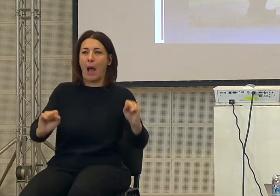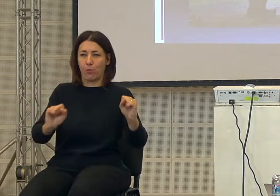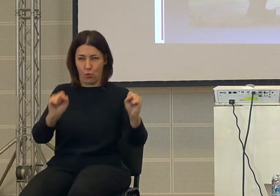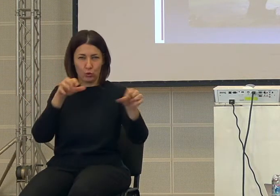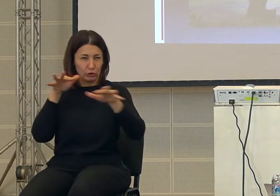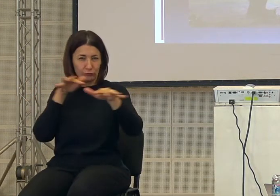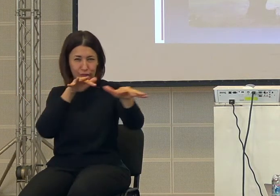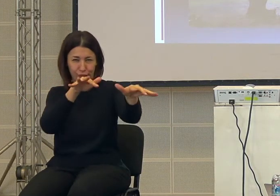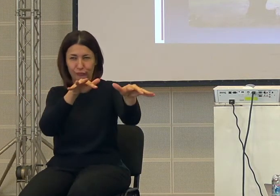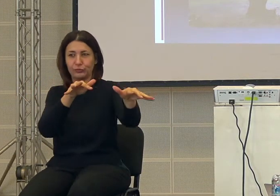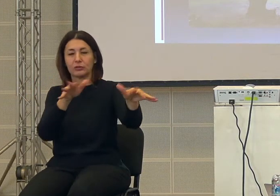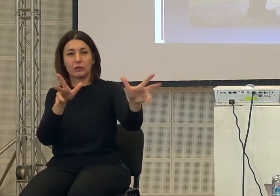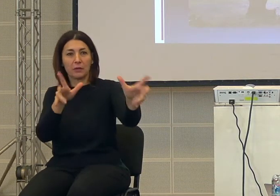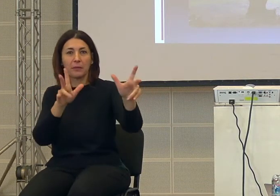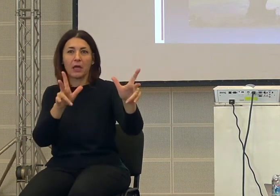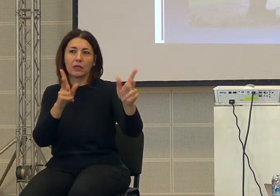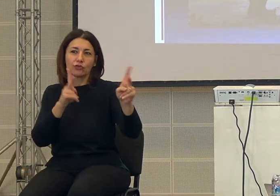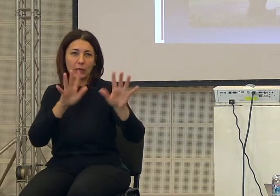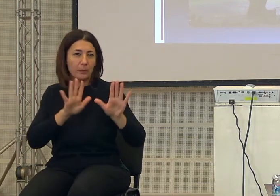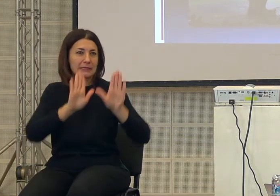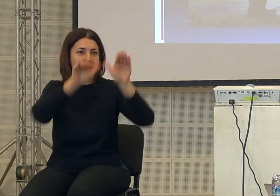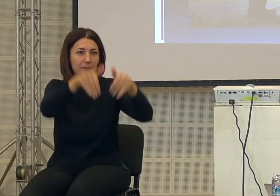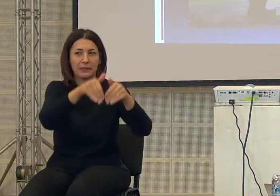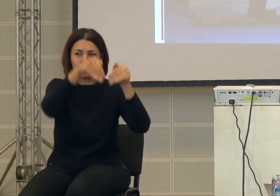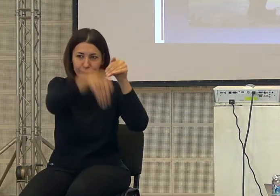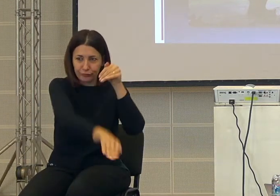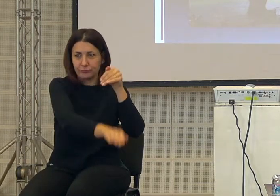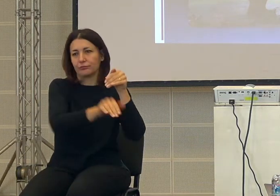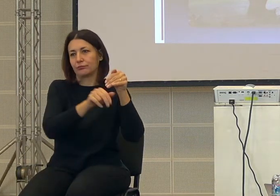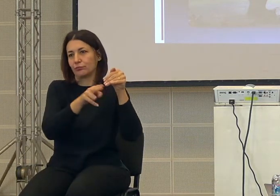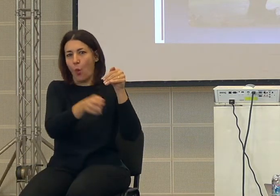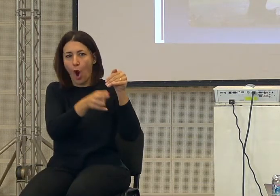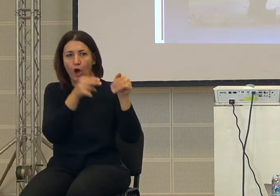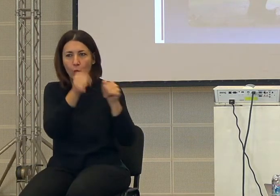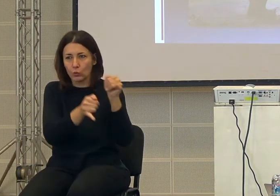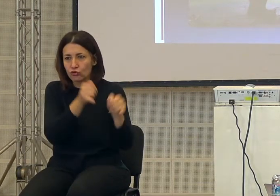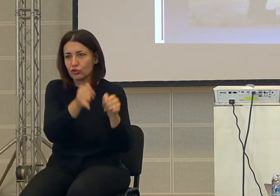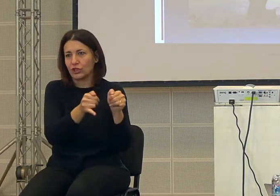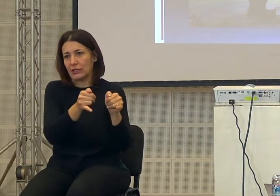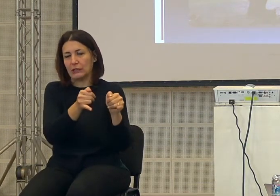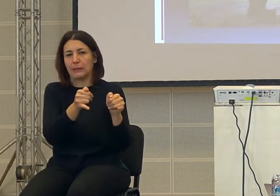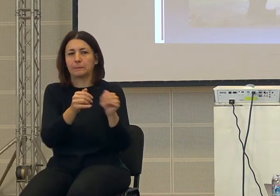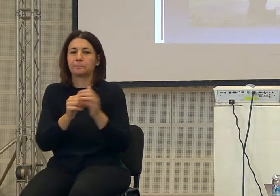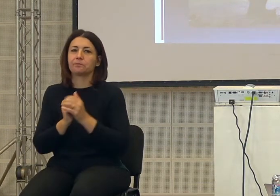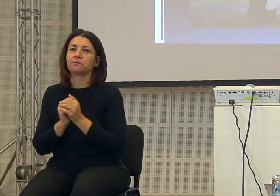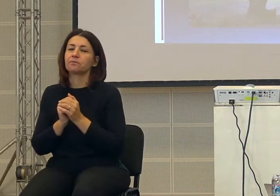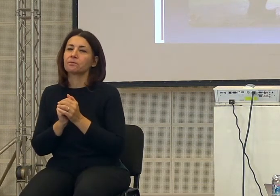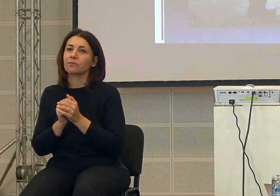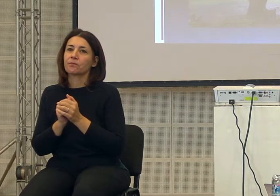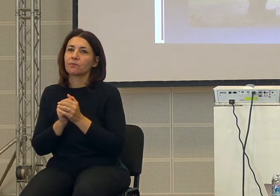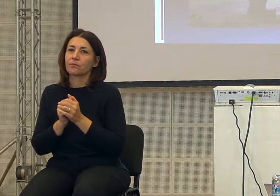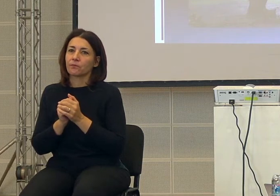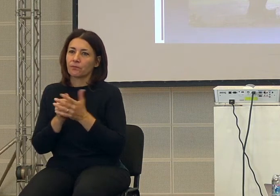animali verso precipizi o verso vicoli ciechi dove poi potevano essere massacrati. E quindi